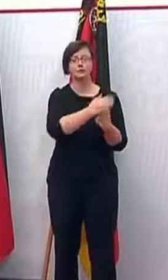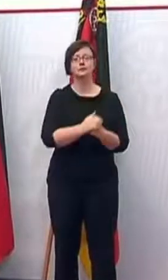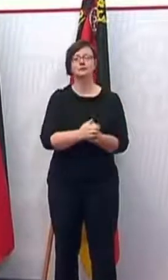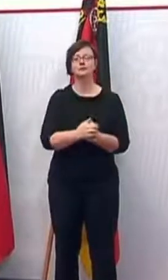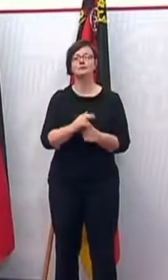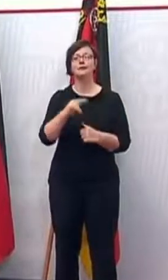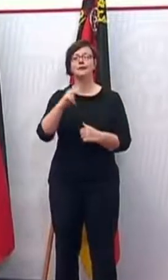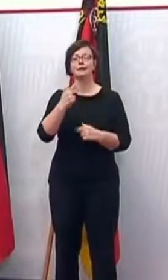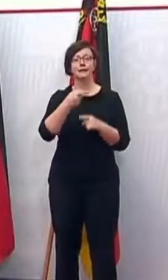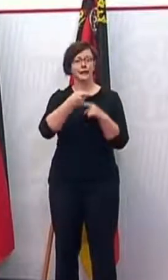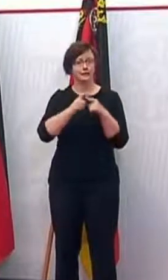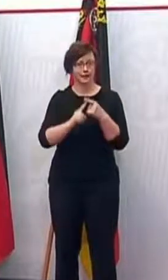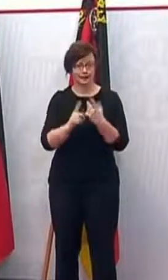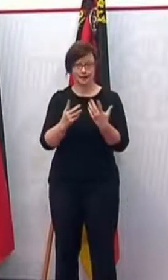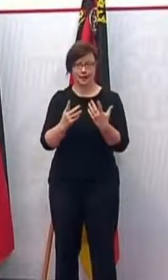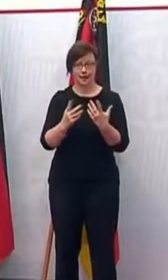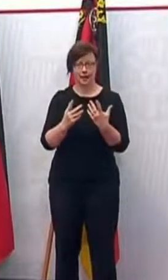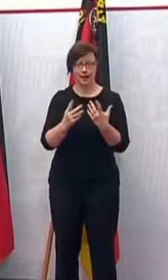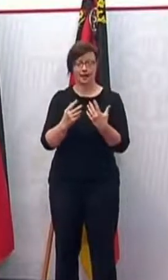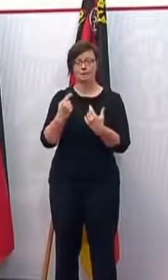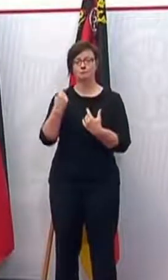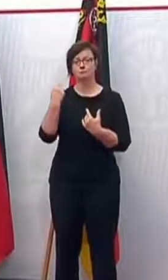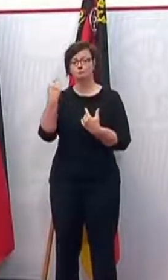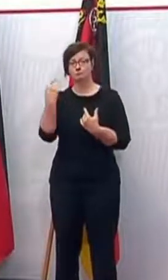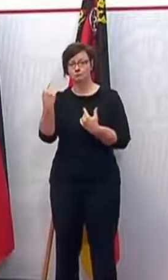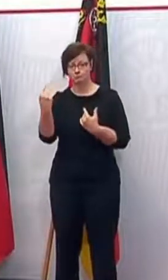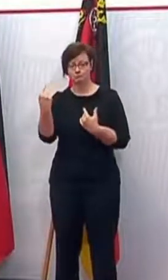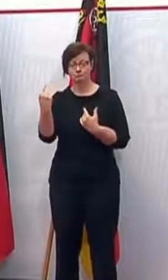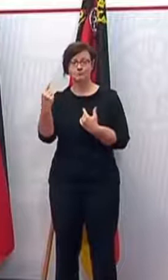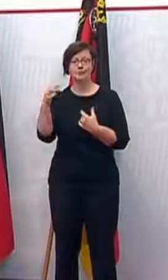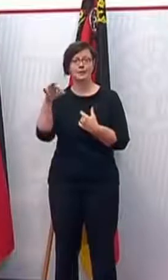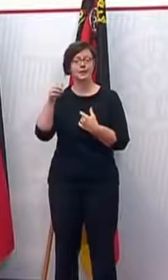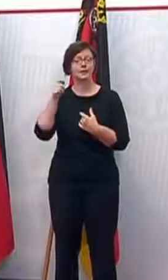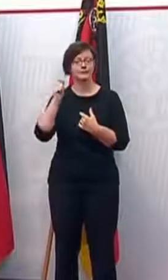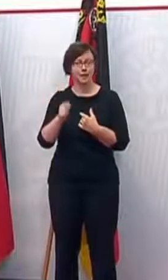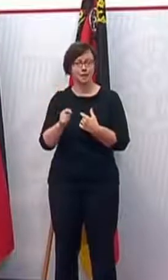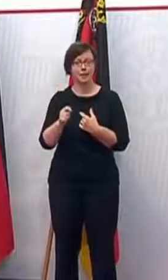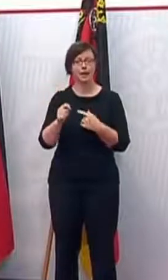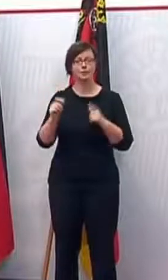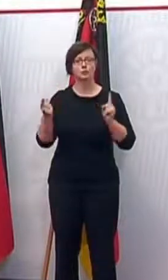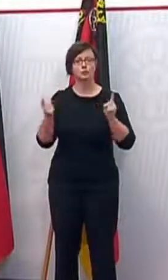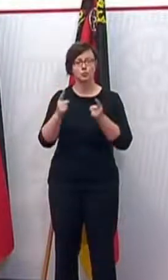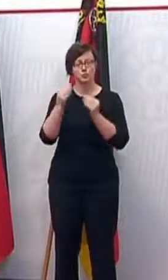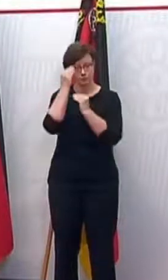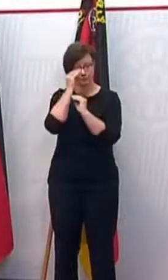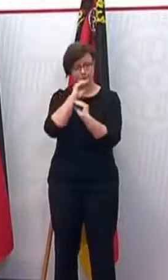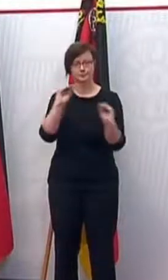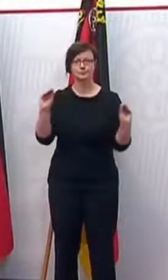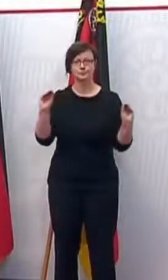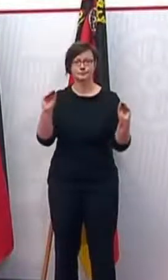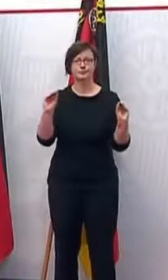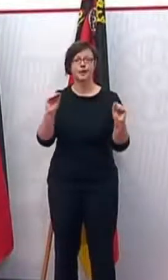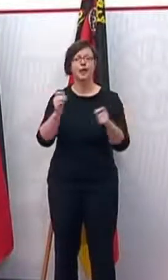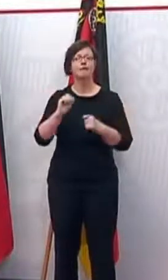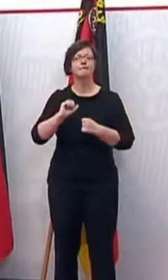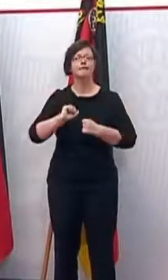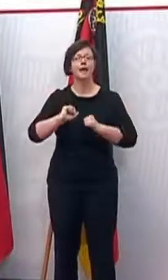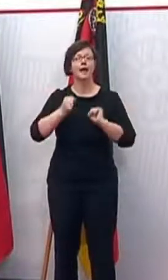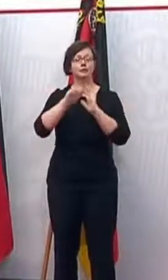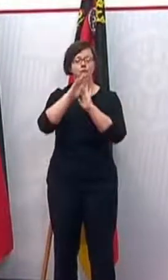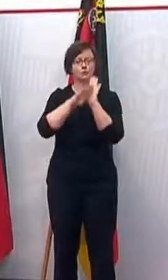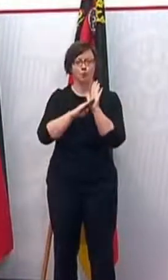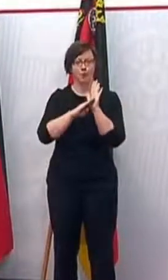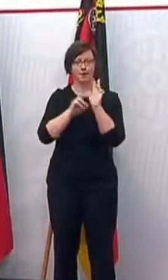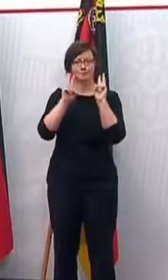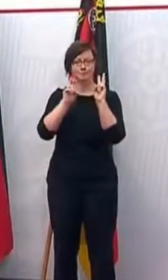dritter Teil, wirft die Ministerpräsidentin noch ein Schlaglicht auf das Aktionsprogramm Aufholen nach Corona für Kinder